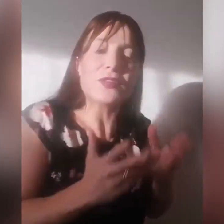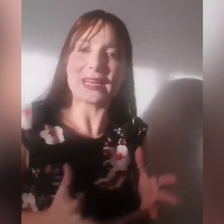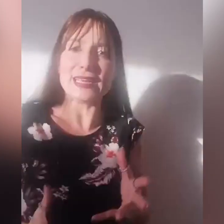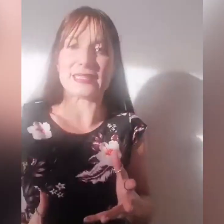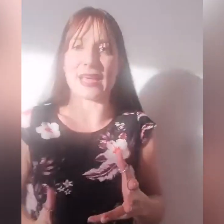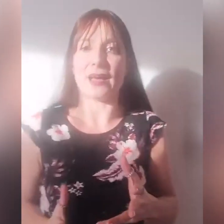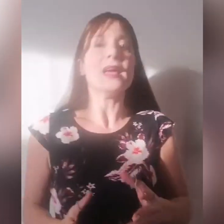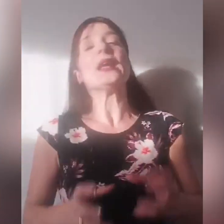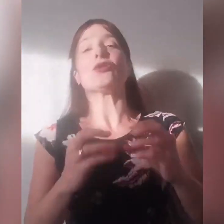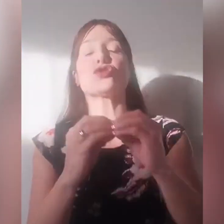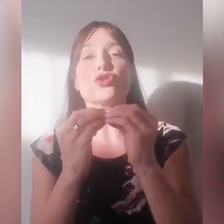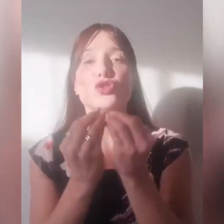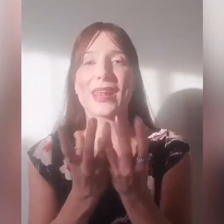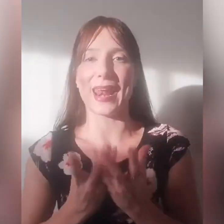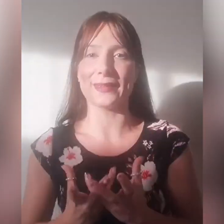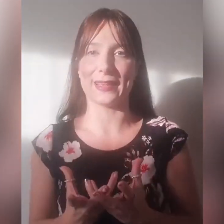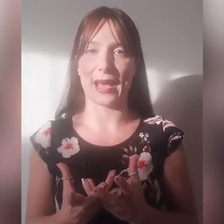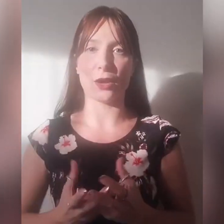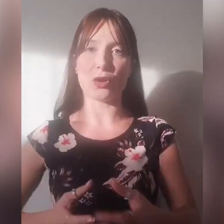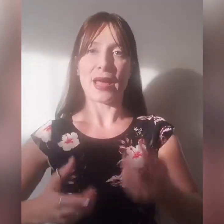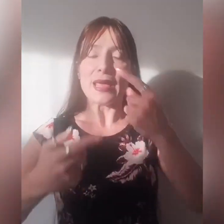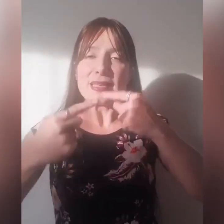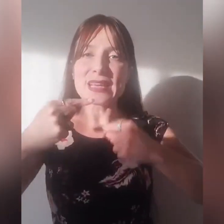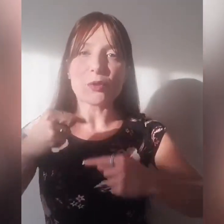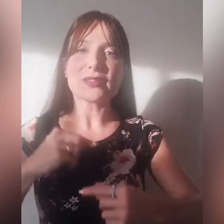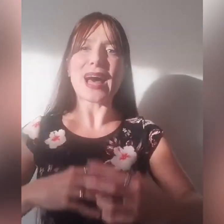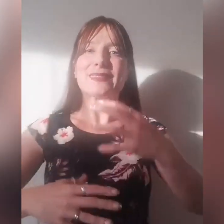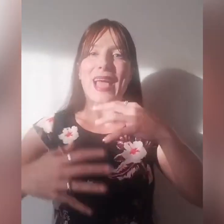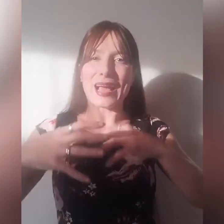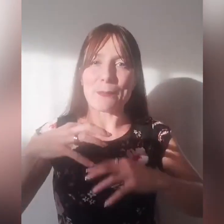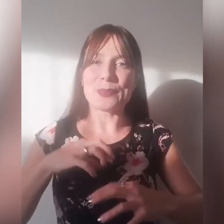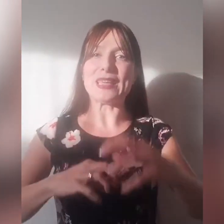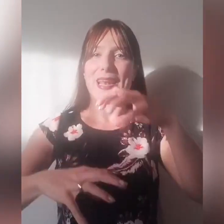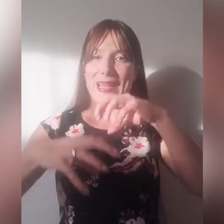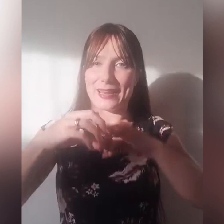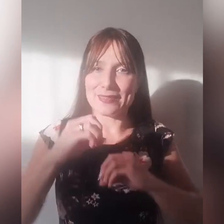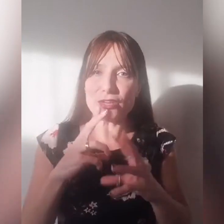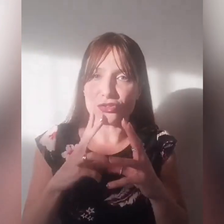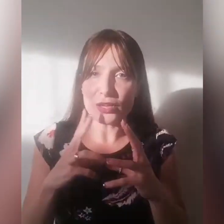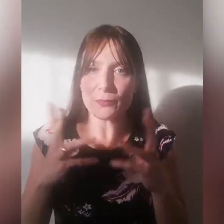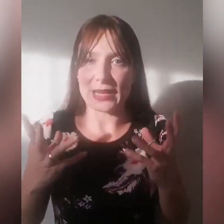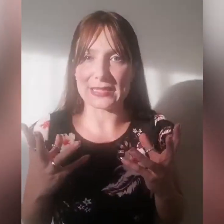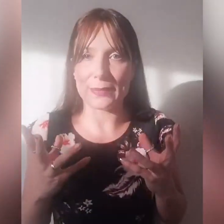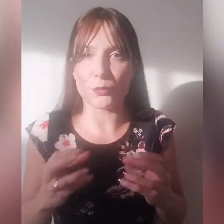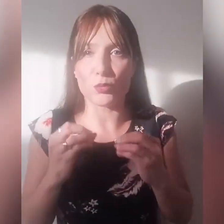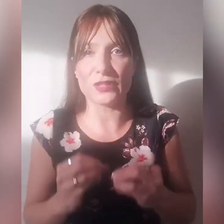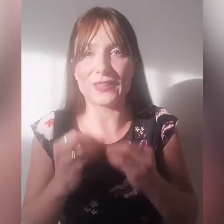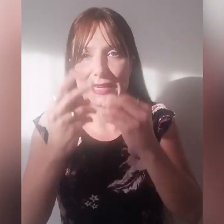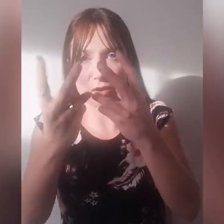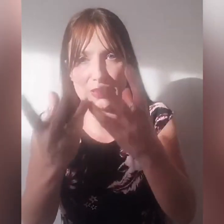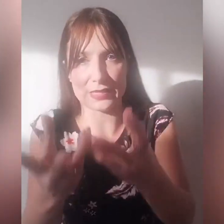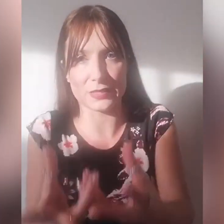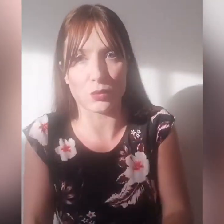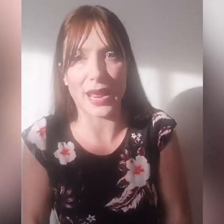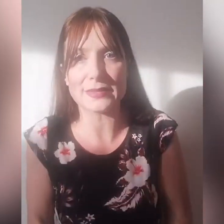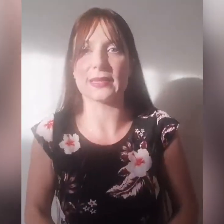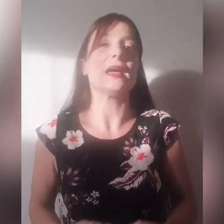finalizza, l'anno scorso era radical, allora siamo andate a capire le radici, per esempio, motivi delle nostre insicurezze,